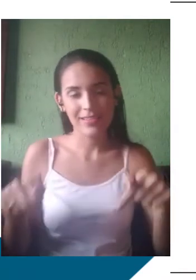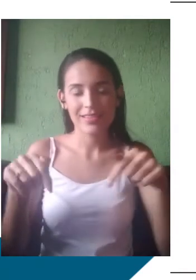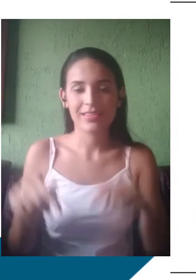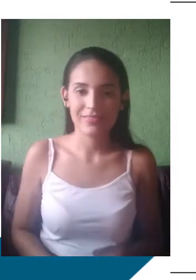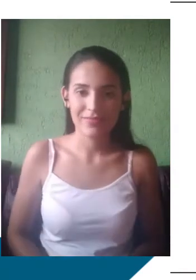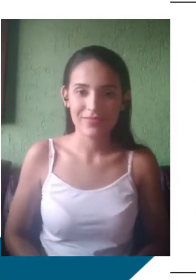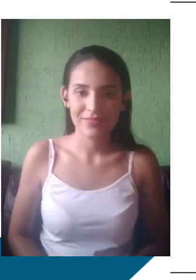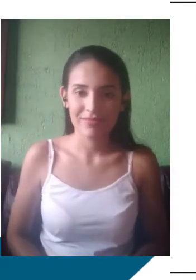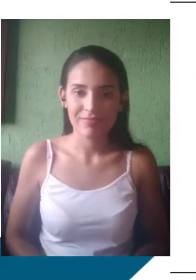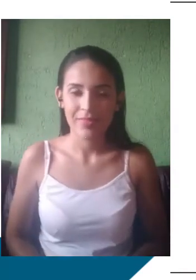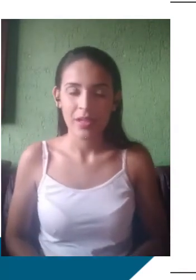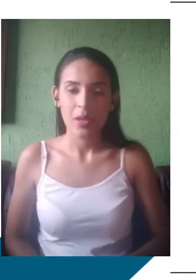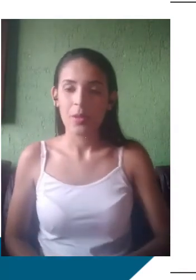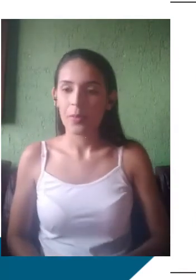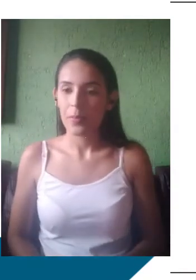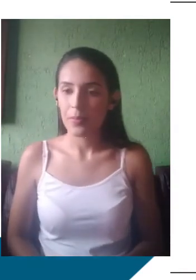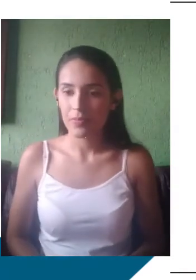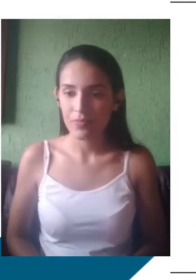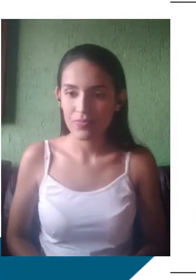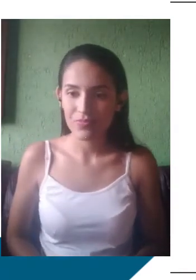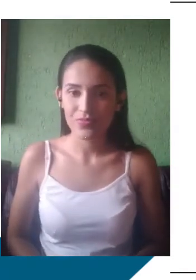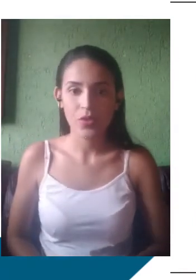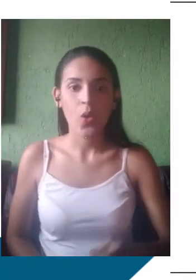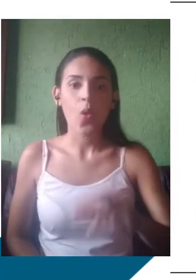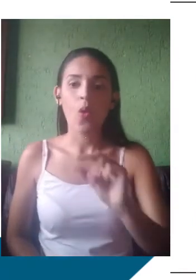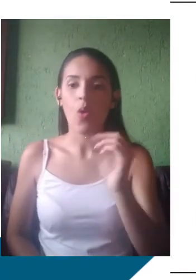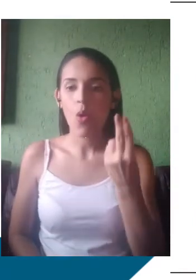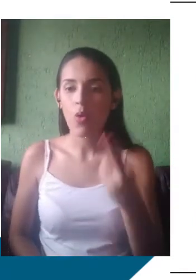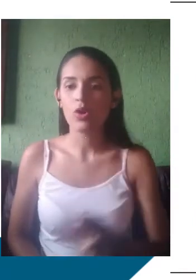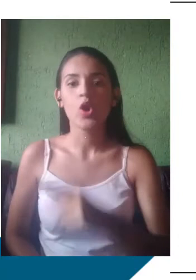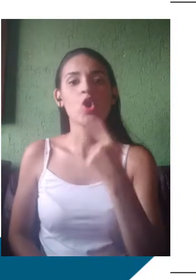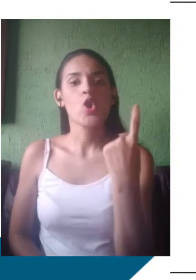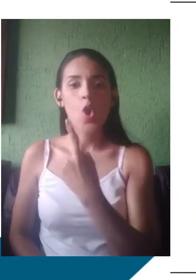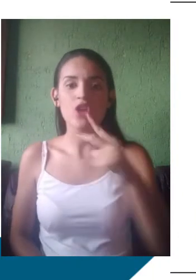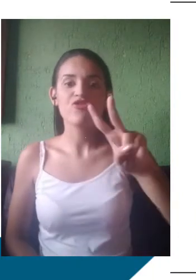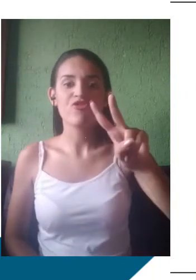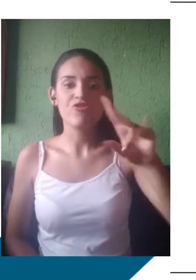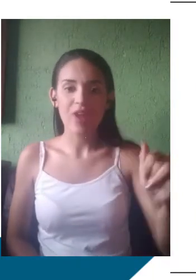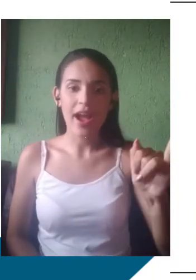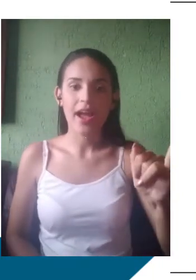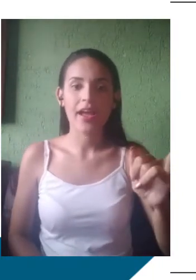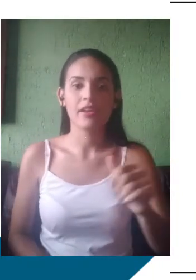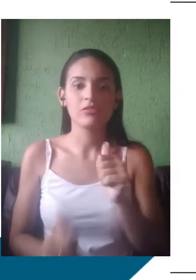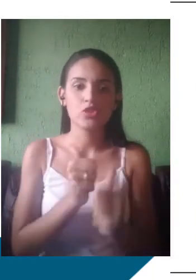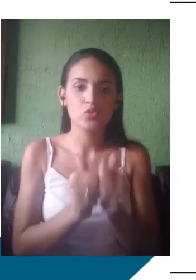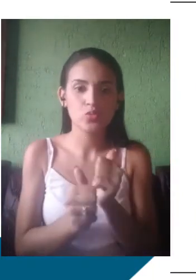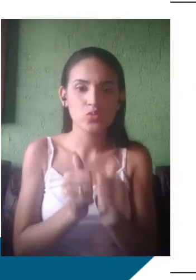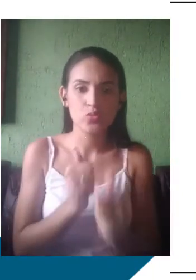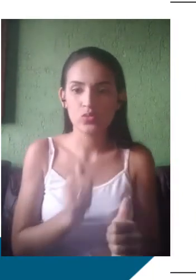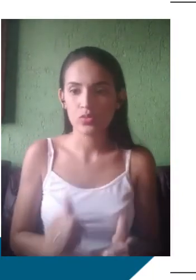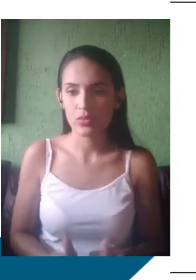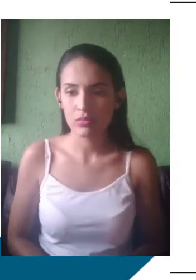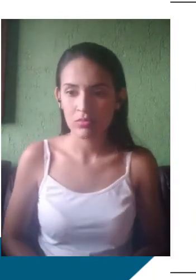em número e pessoa. Nós vai ao jogo, ao invés de a gente fomos ao jogo. Ao invés não, desculpa. Nós